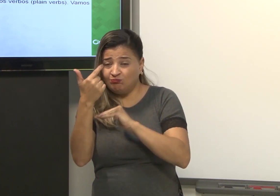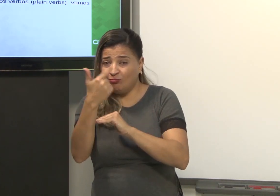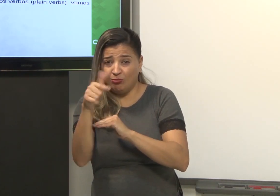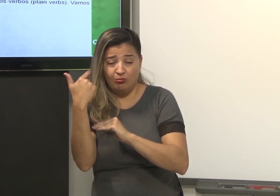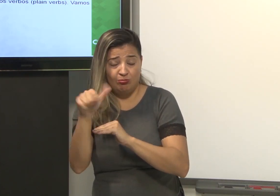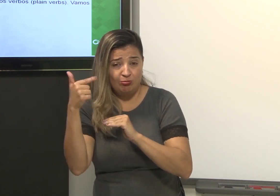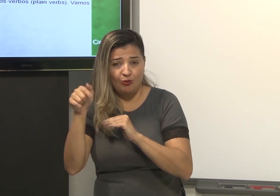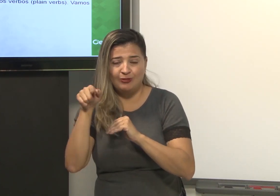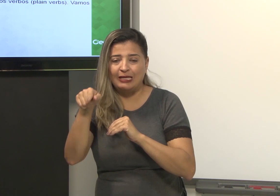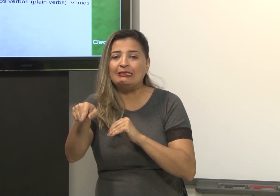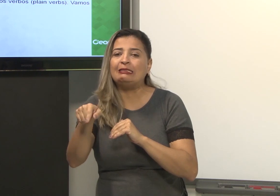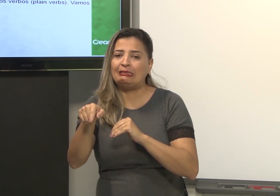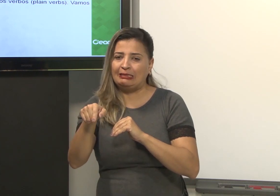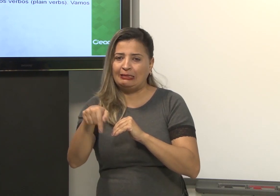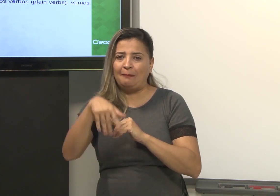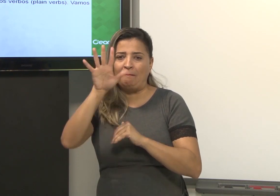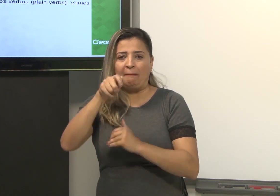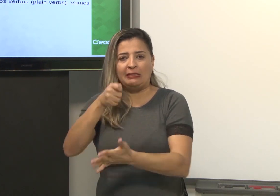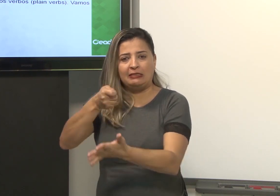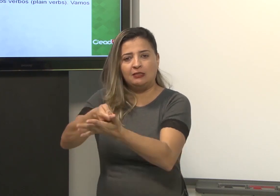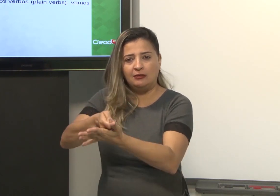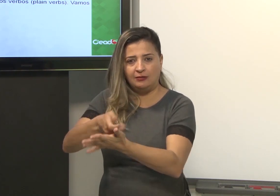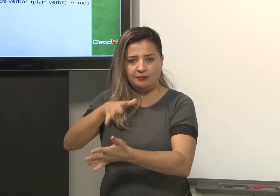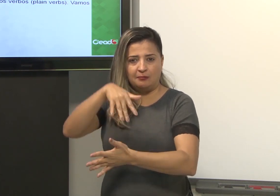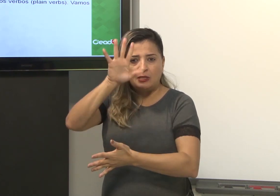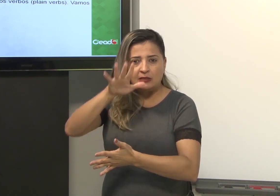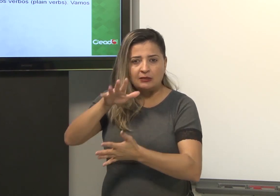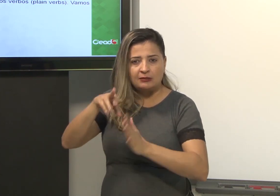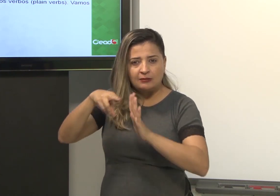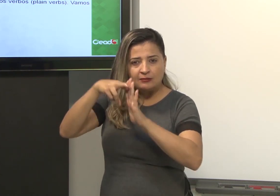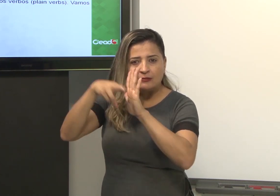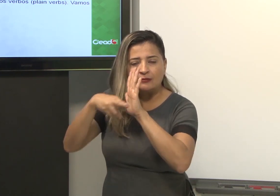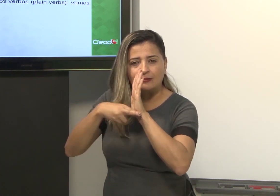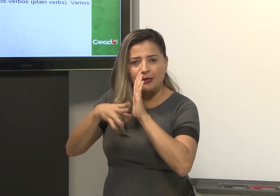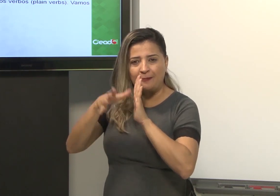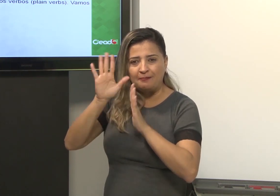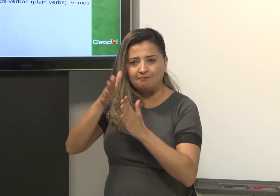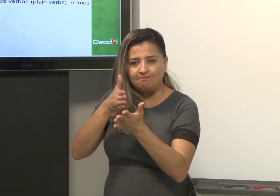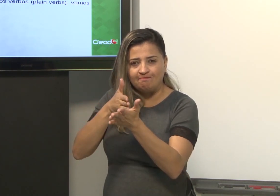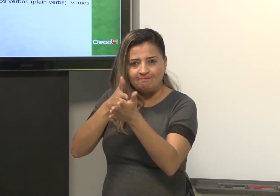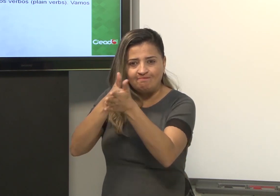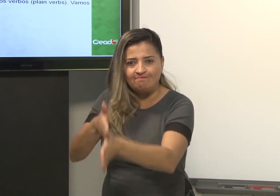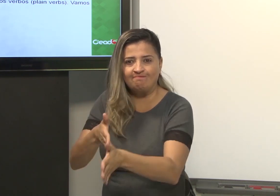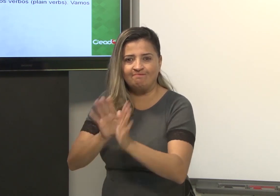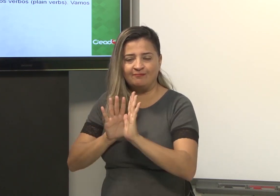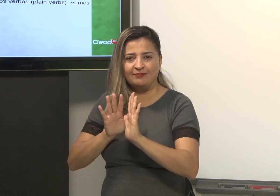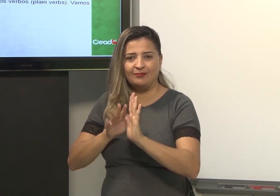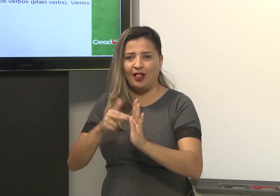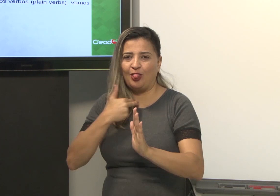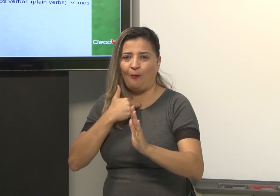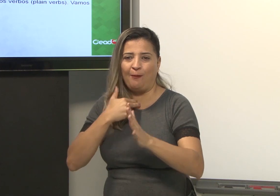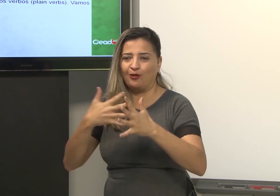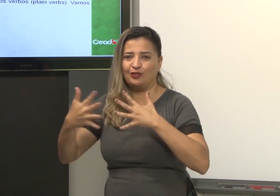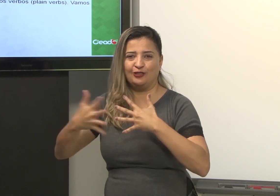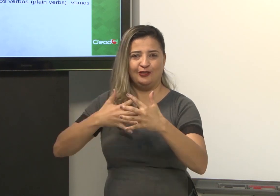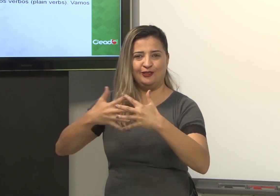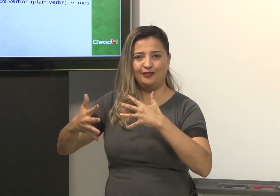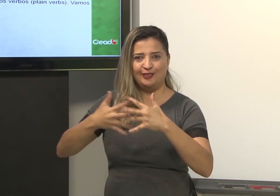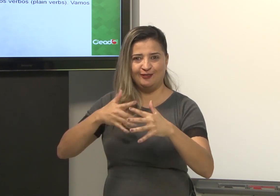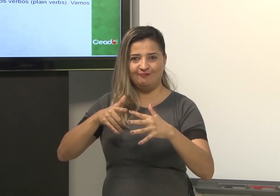eles são mais rígidos, devem seguir mais as regras, não pode se mudar quase nada. Não tem essa flexibilidade